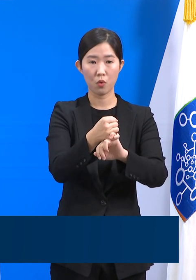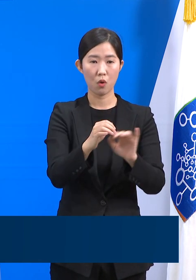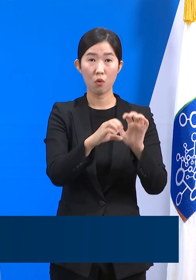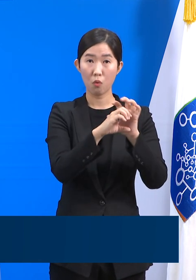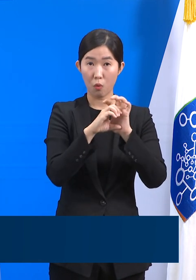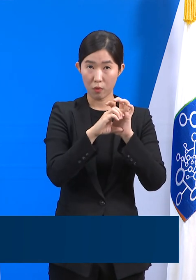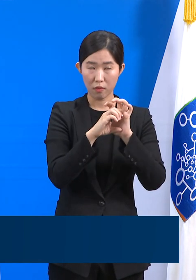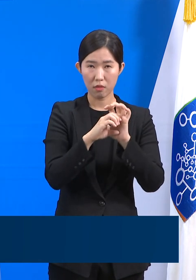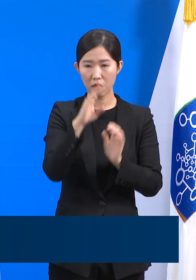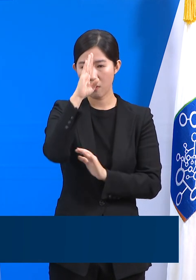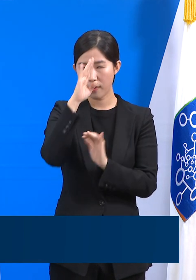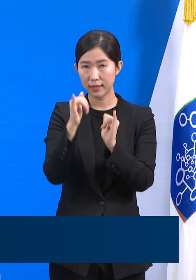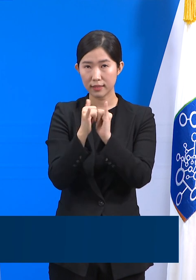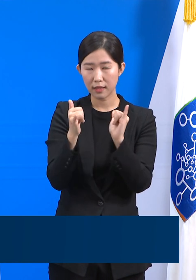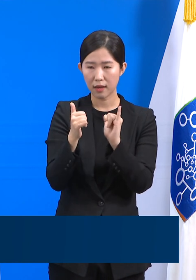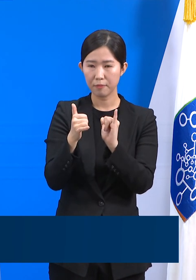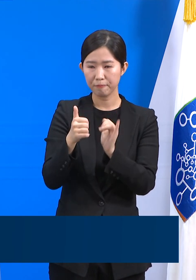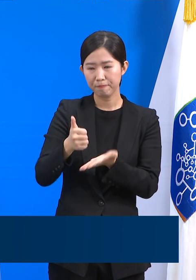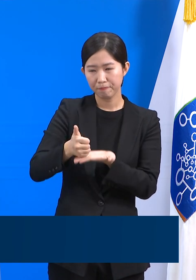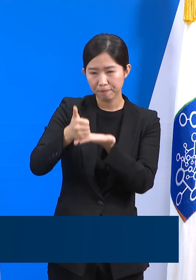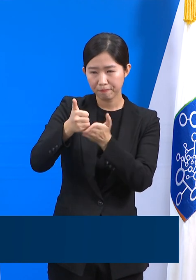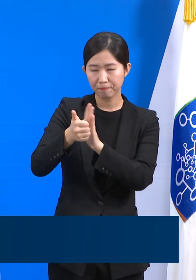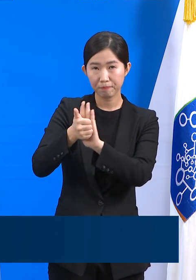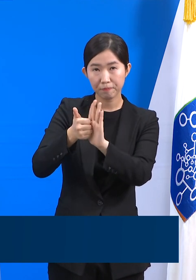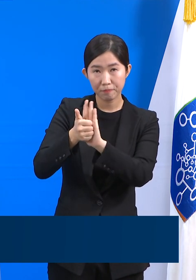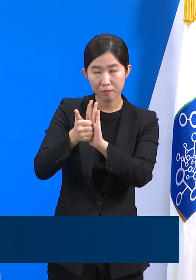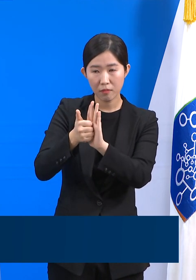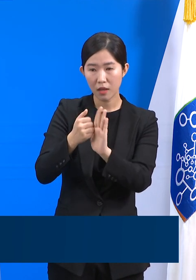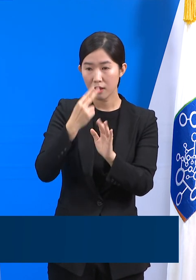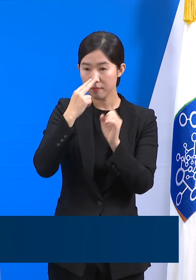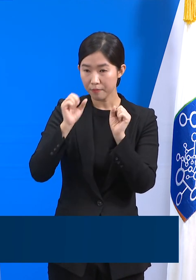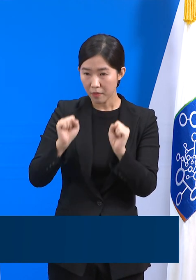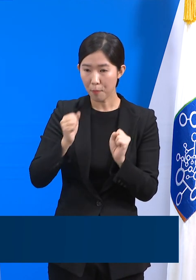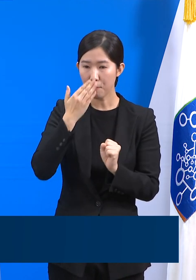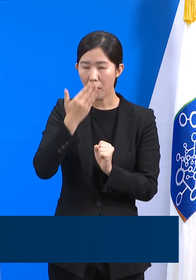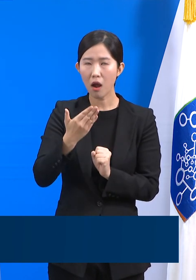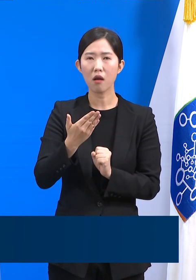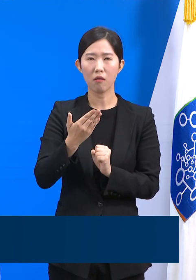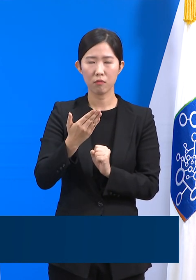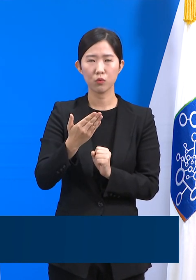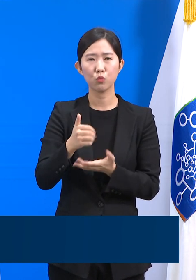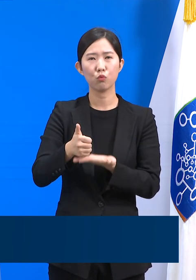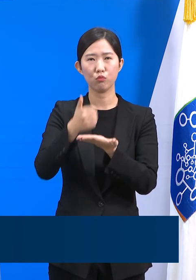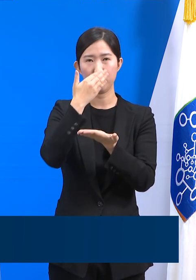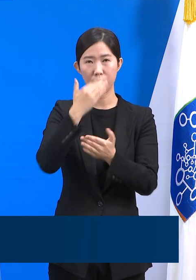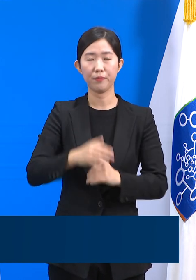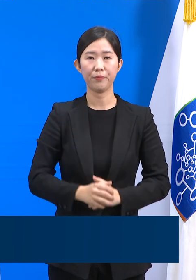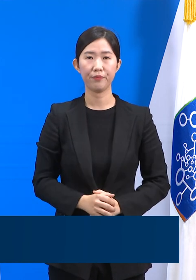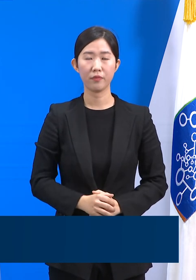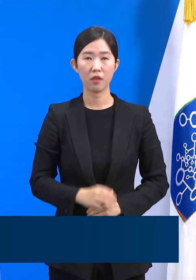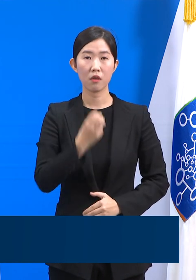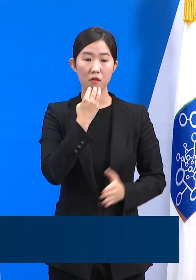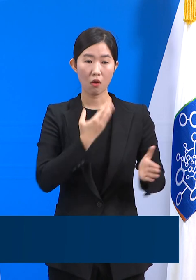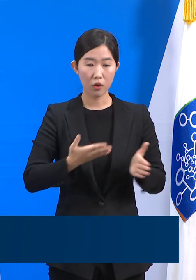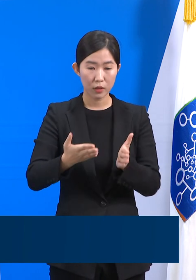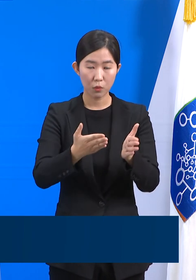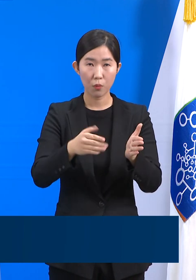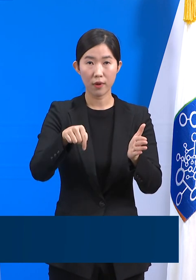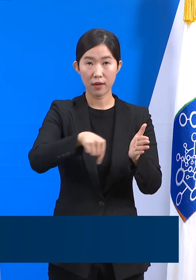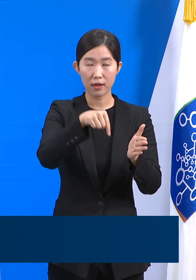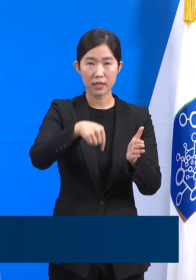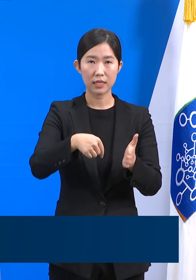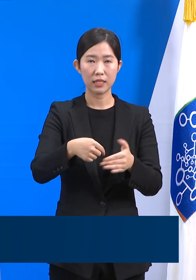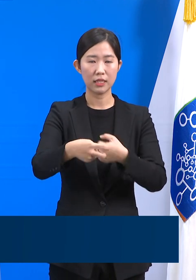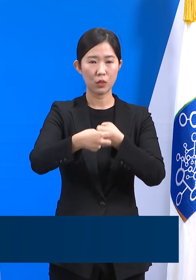존중될 때 생명에 대한 존중도 이뤄집니다. 경기도와 함께 도민을 위하여 일할 의료인 분들은 경기도